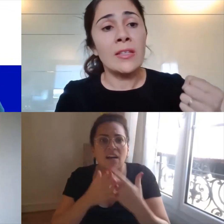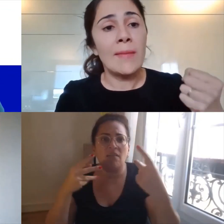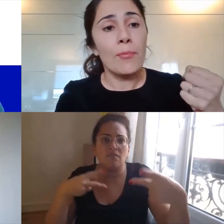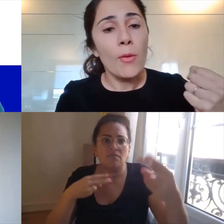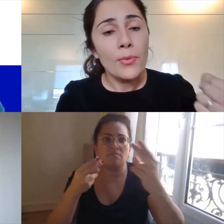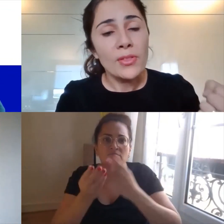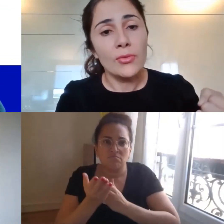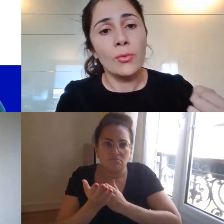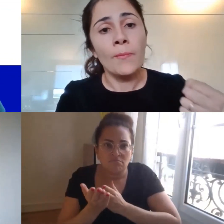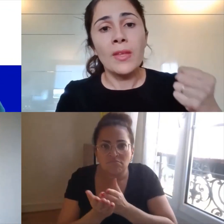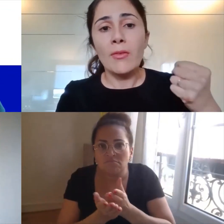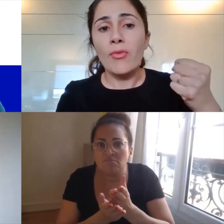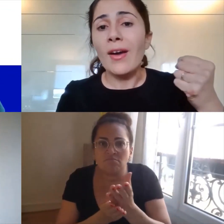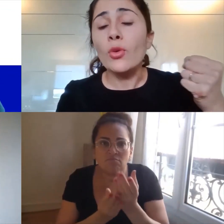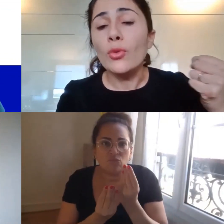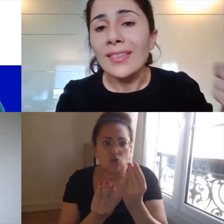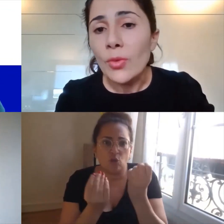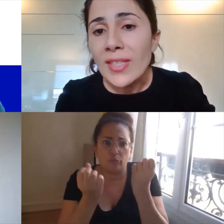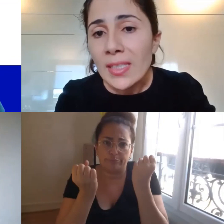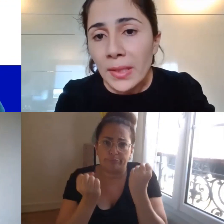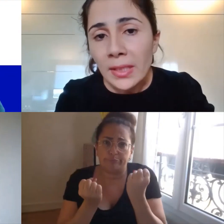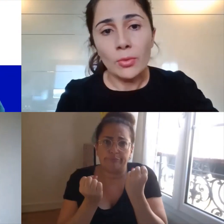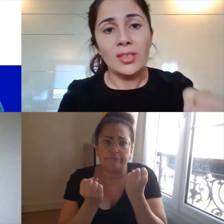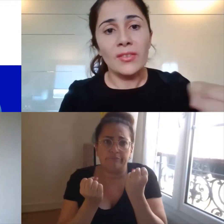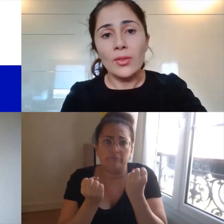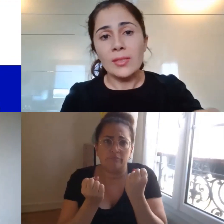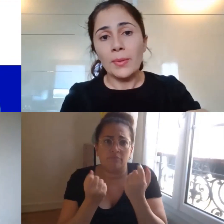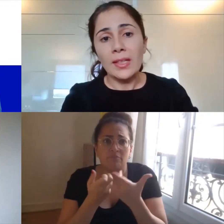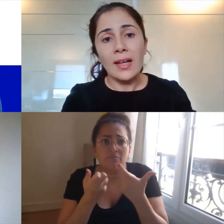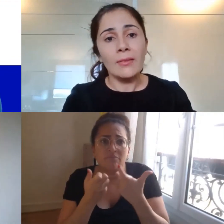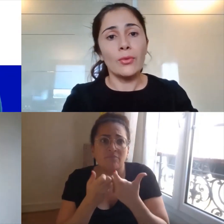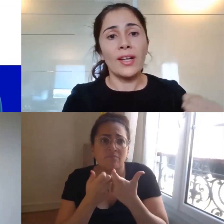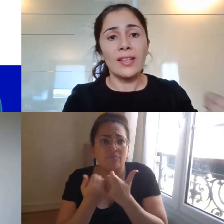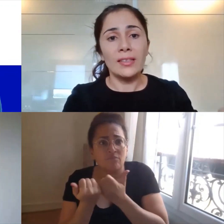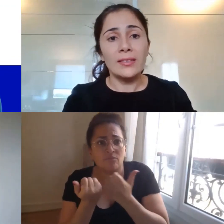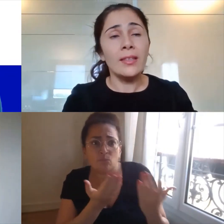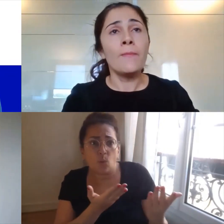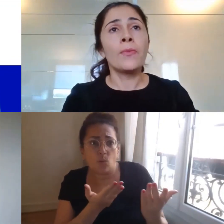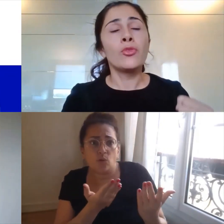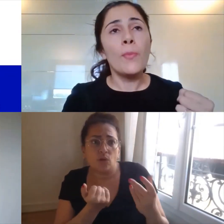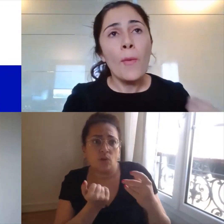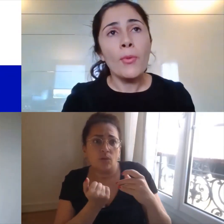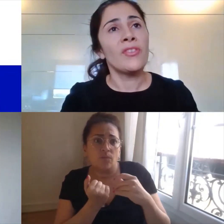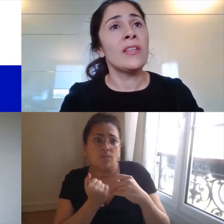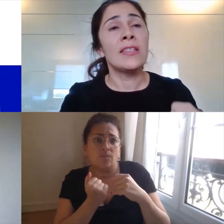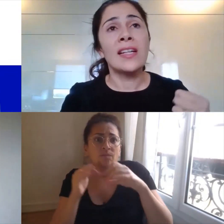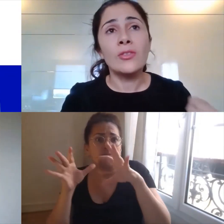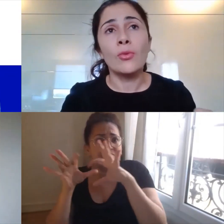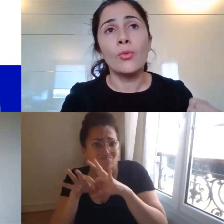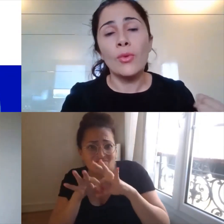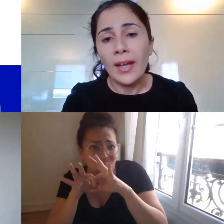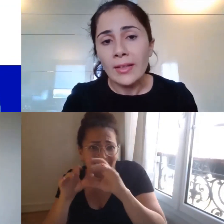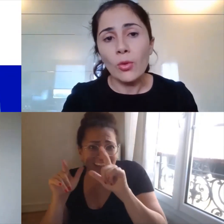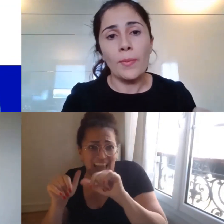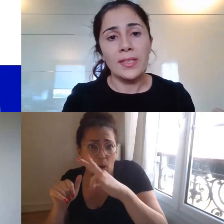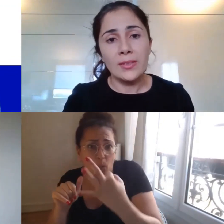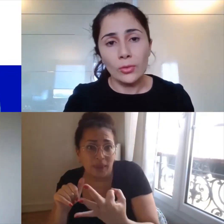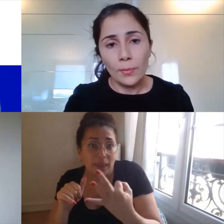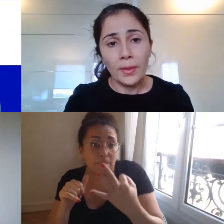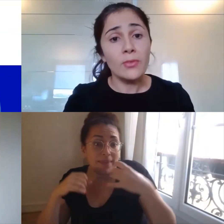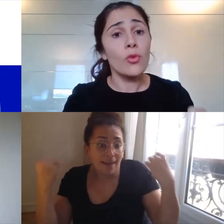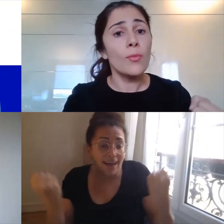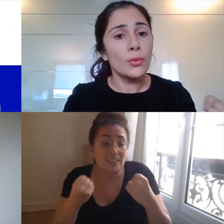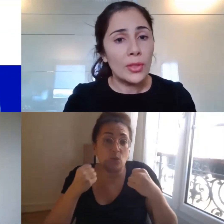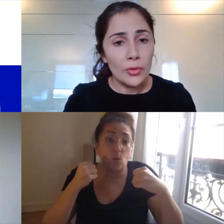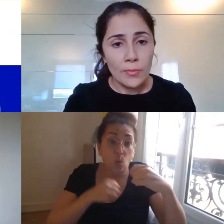proposer des propositions voire au-delà de l'esprit donc c'est vrai que l'esprit il est là de fraternité de proposer des actions concrètes auprès des